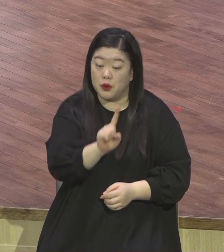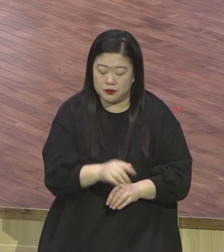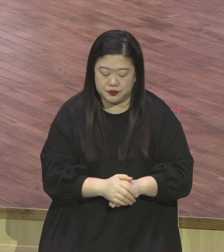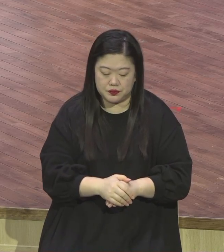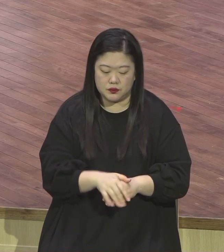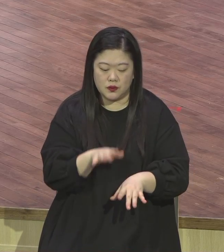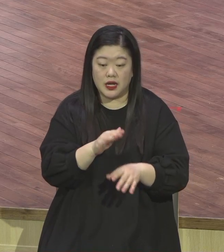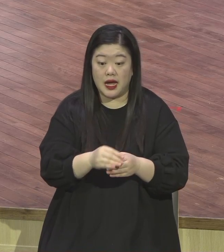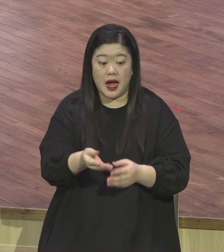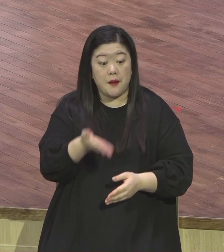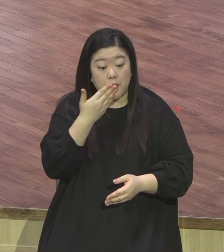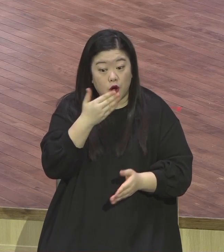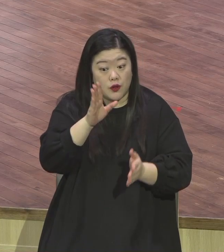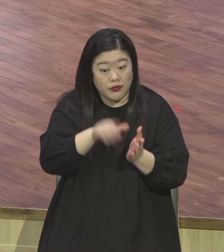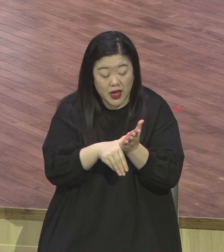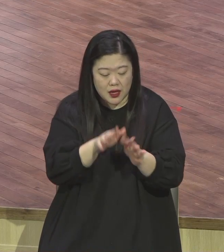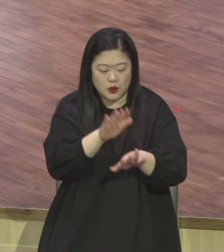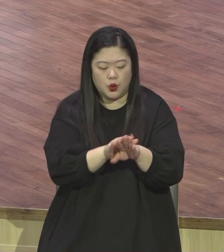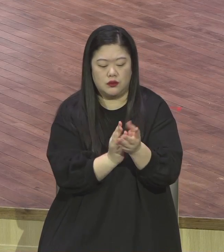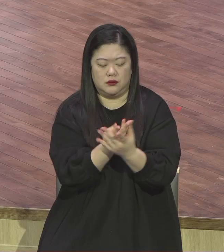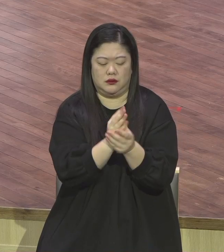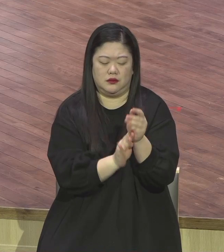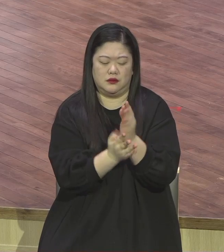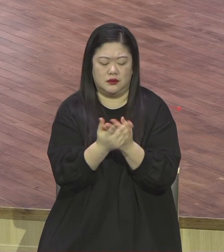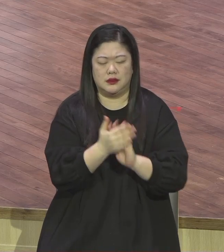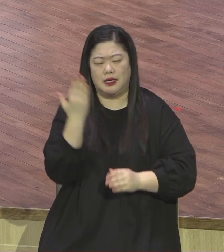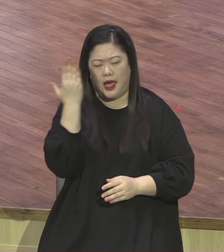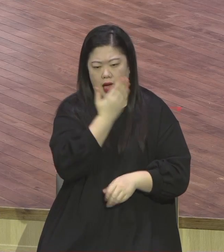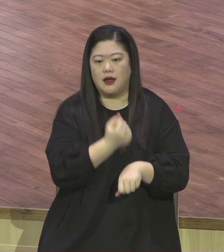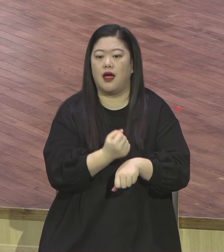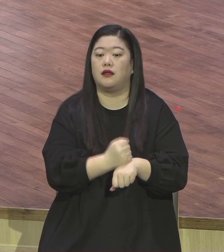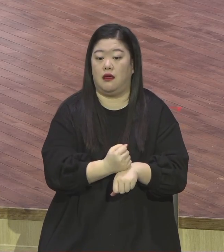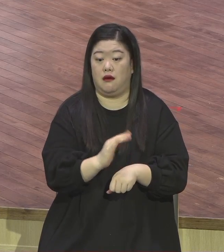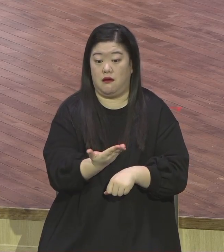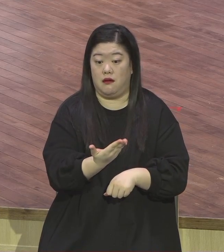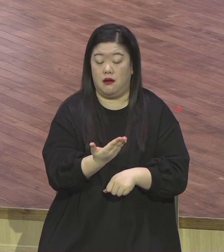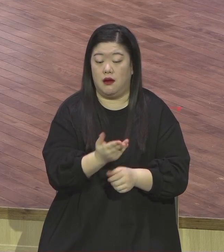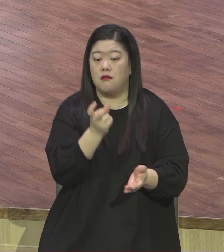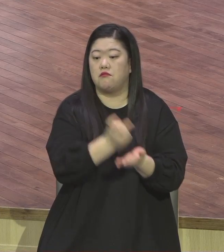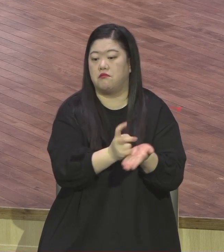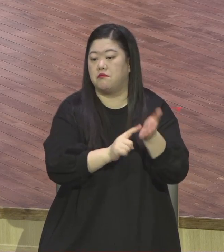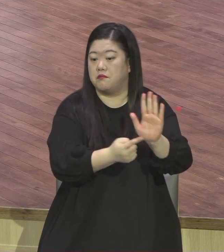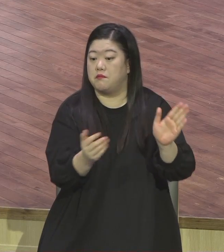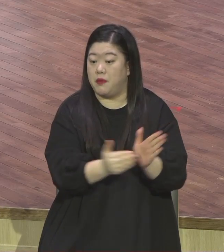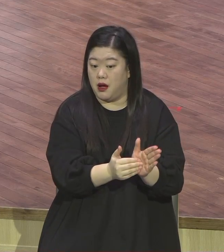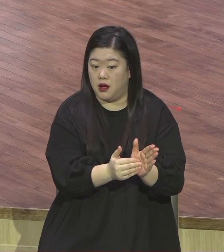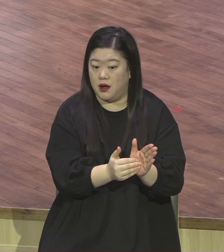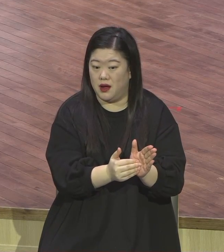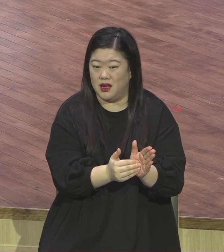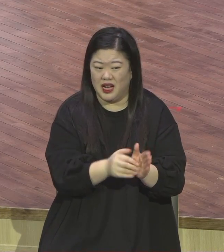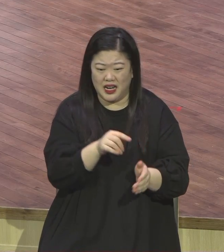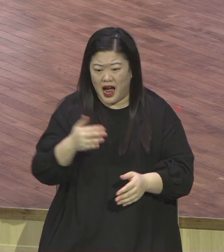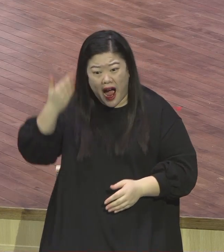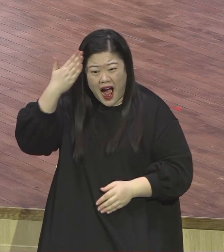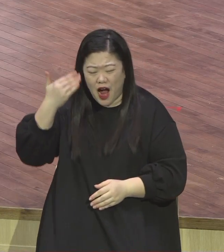이스라엘은 그 당심에도 우리가 젓가락 이런 게 없었어요 손으로 먹거든요 그러니까 손으로 음식을 손으로